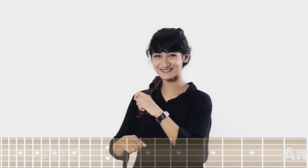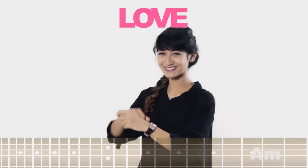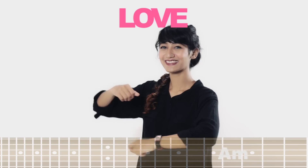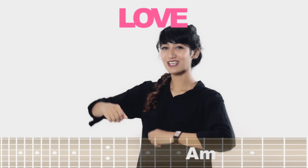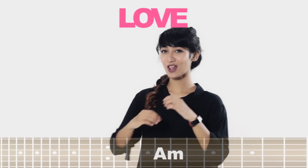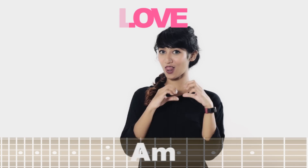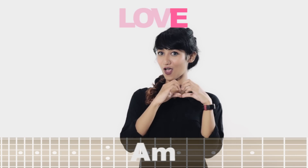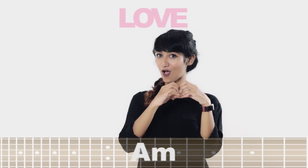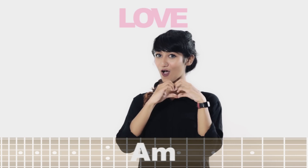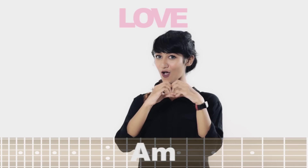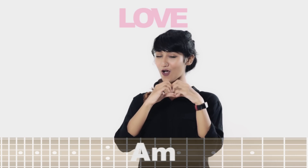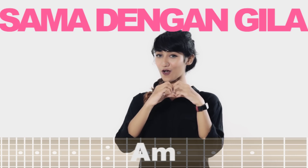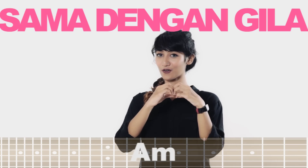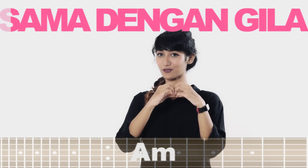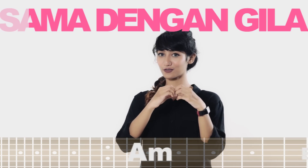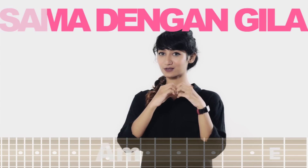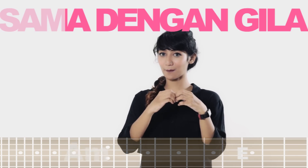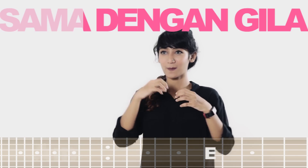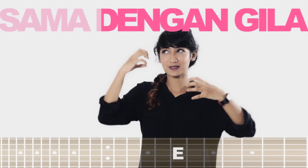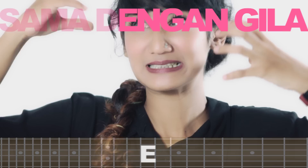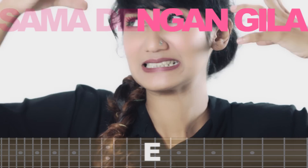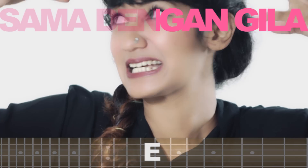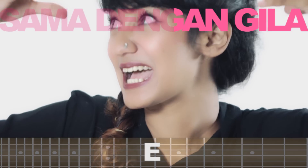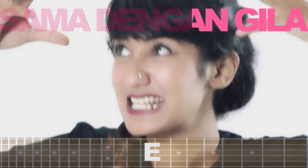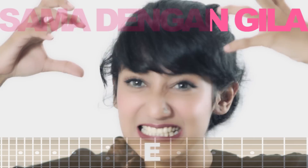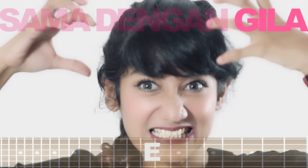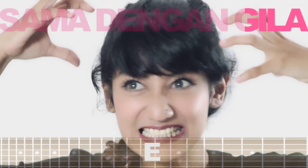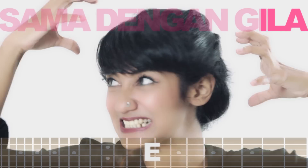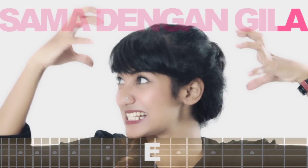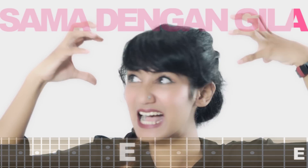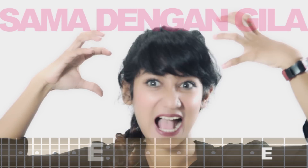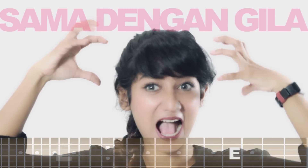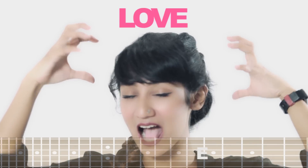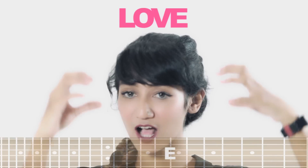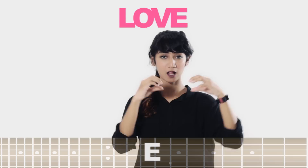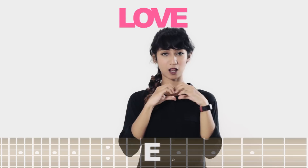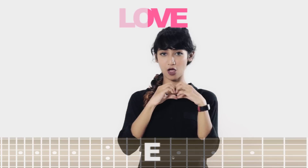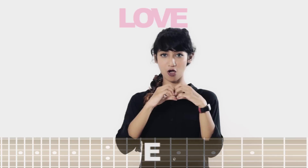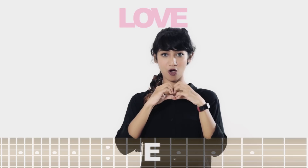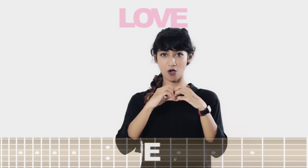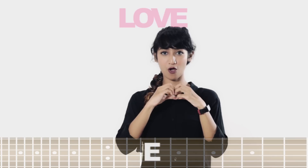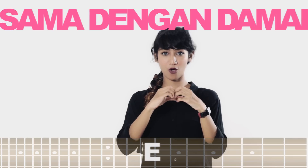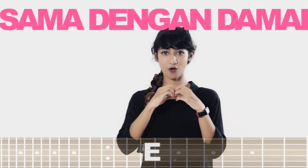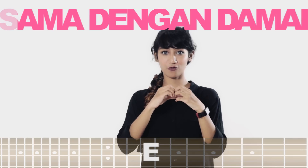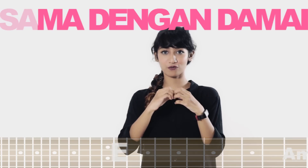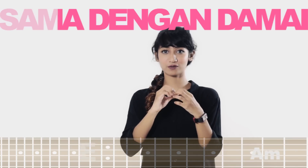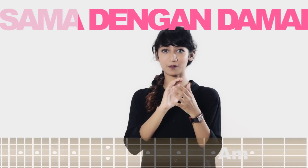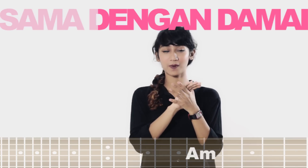Love, sama dengan tidak Love, sama